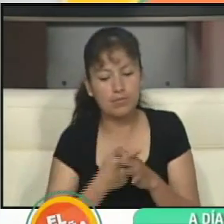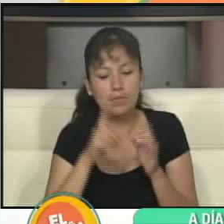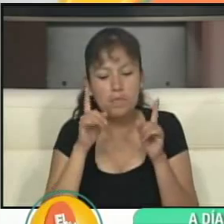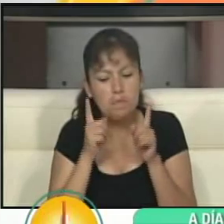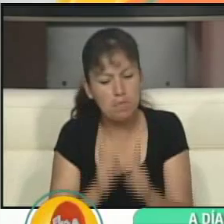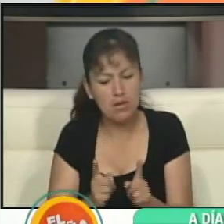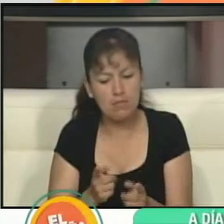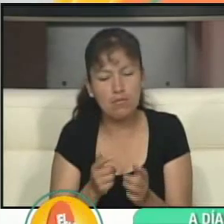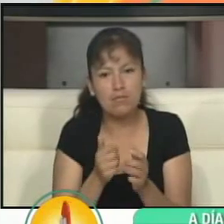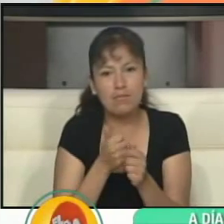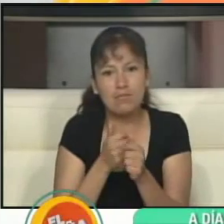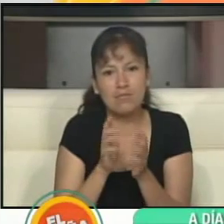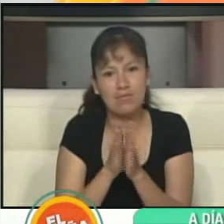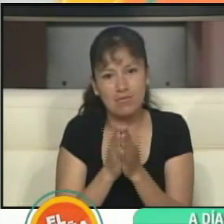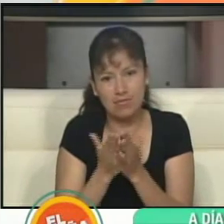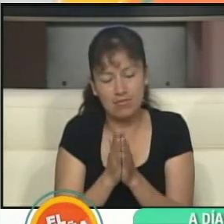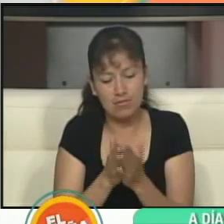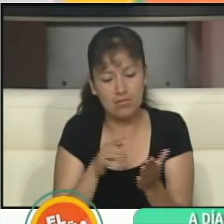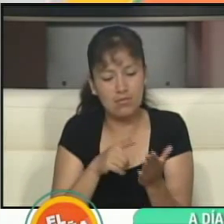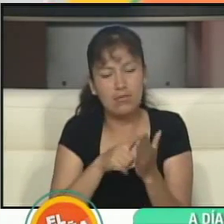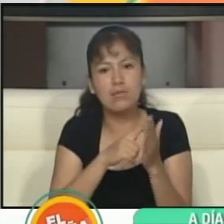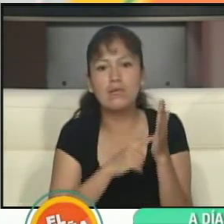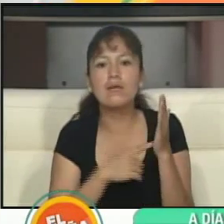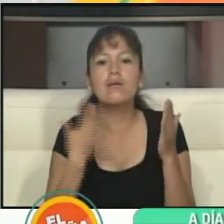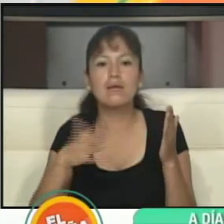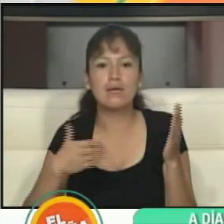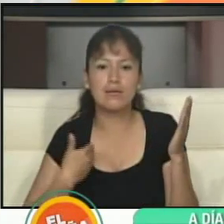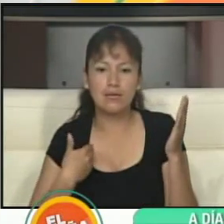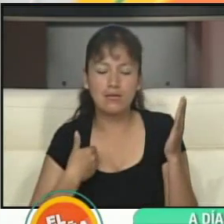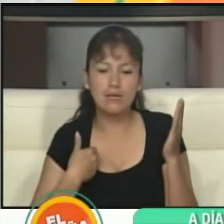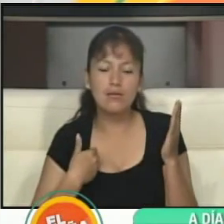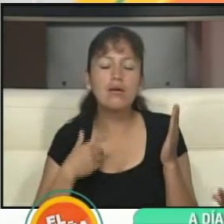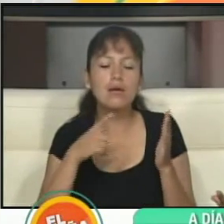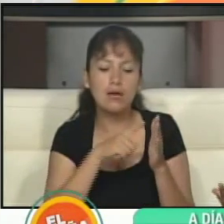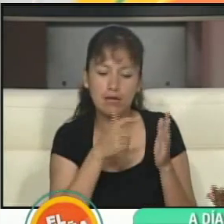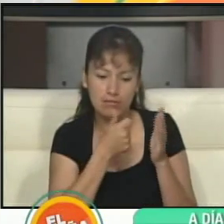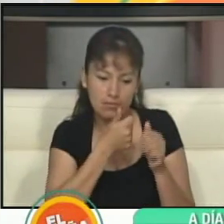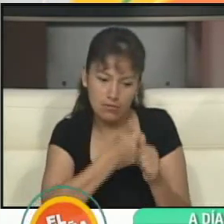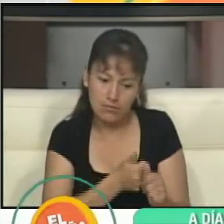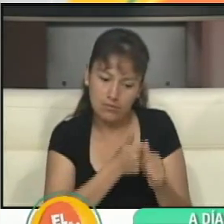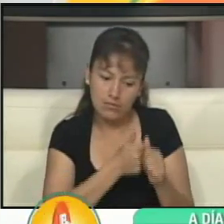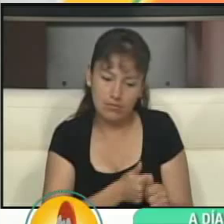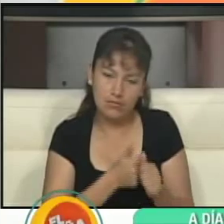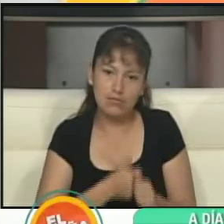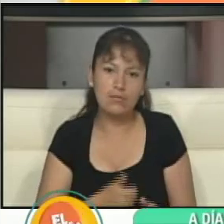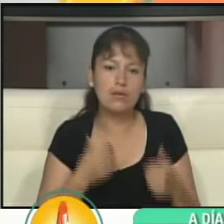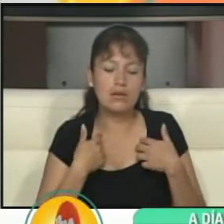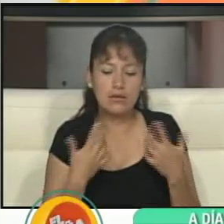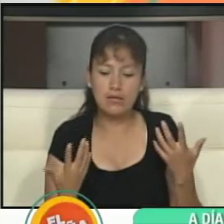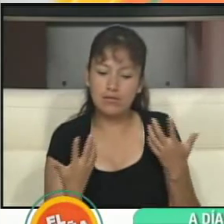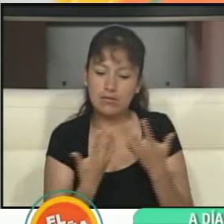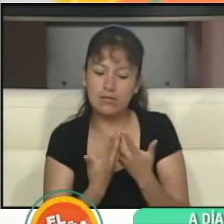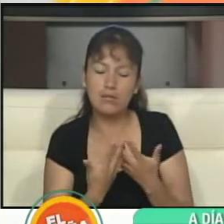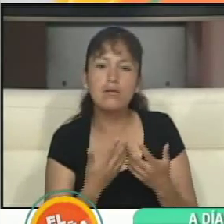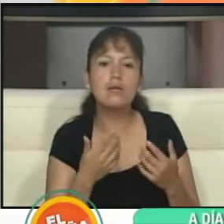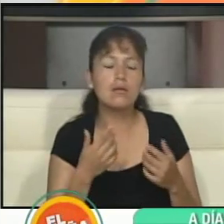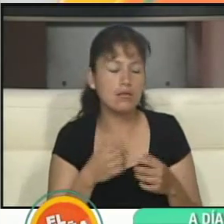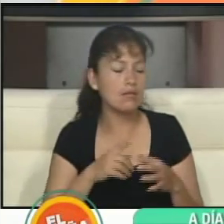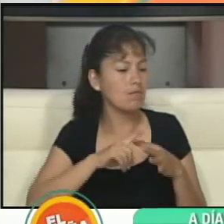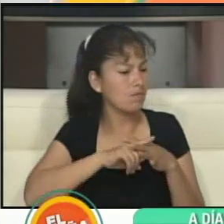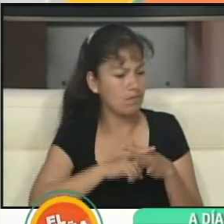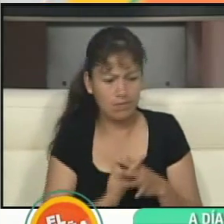y va a estar establecido y de acuerdo a la normativa se va a llevar y porque tiene un carácter vinculante. ¿Entra en vigencia